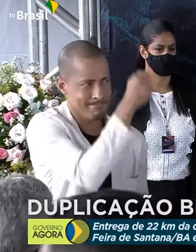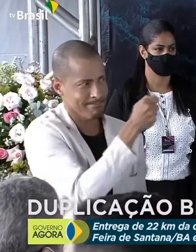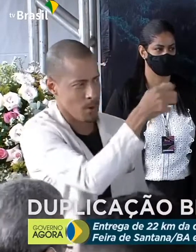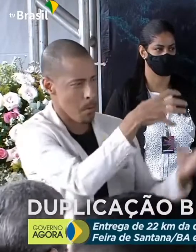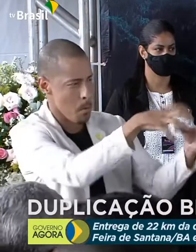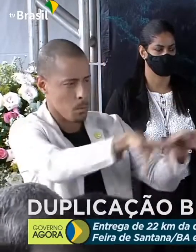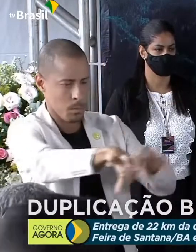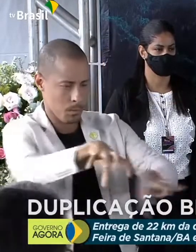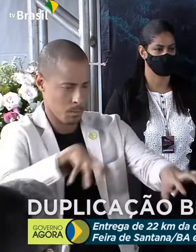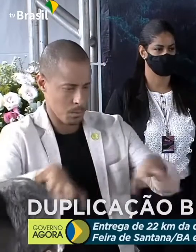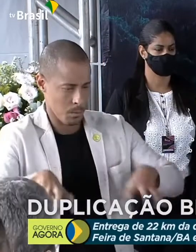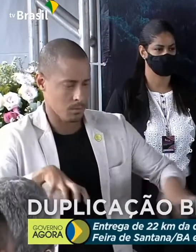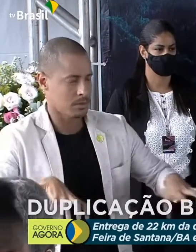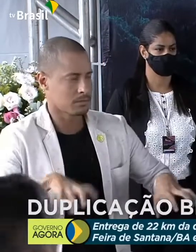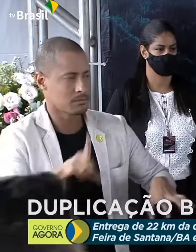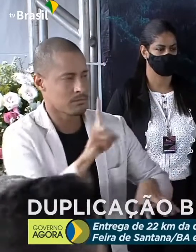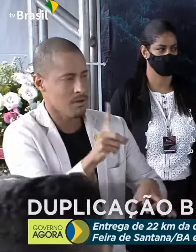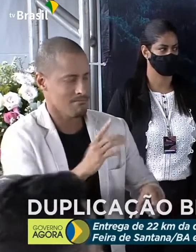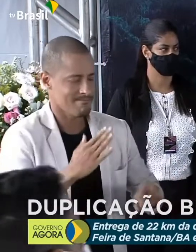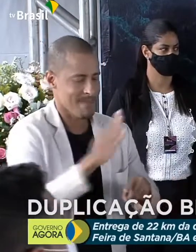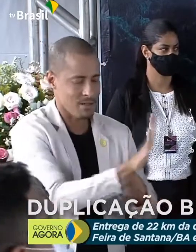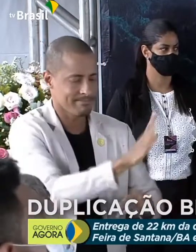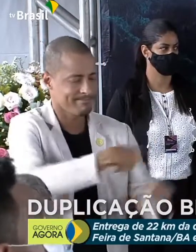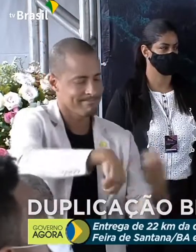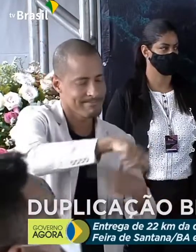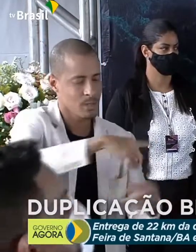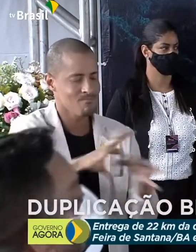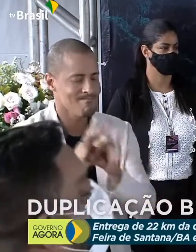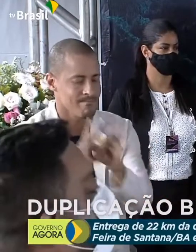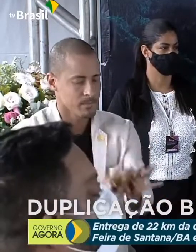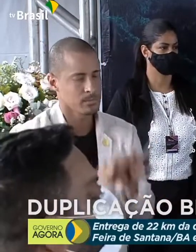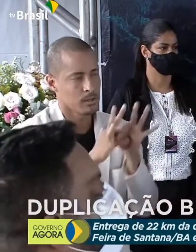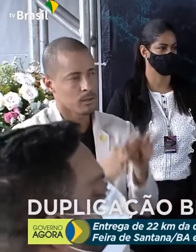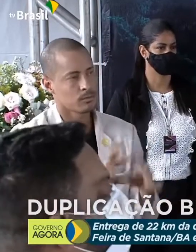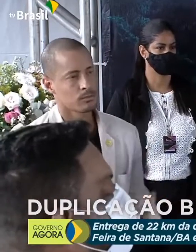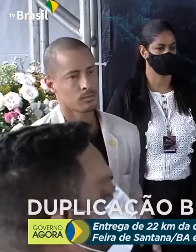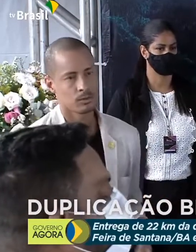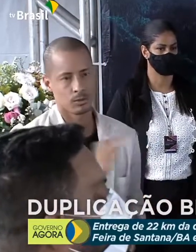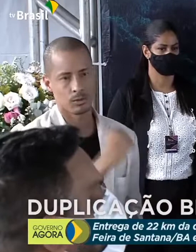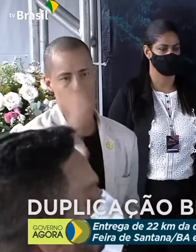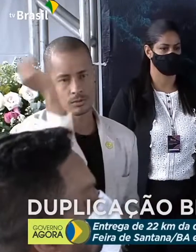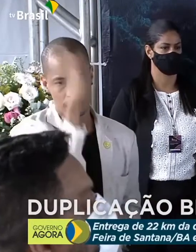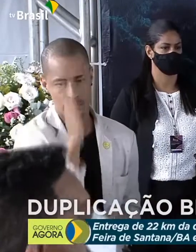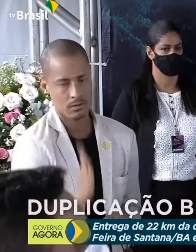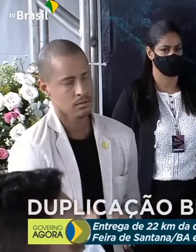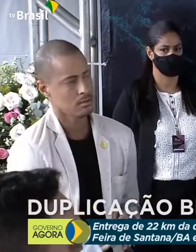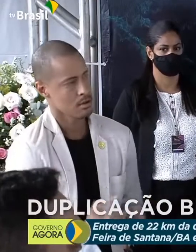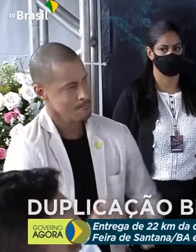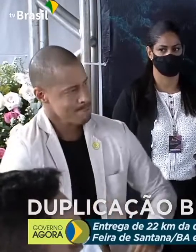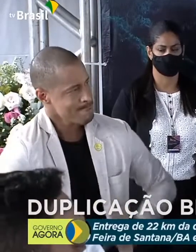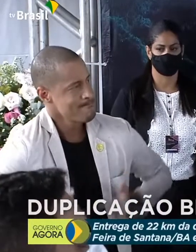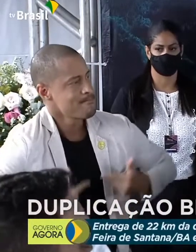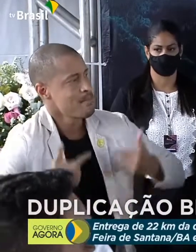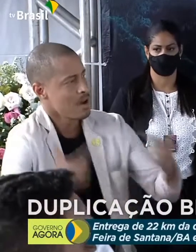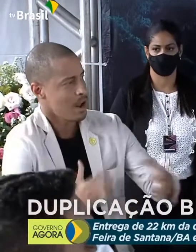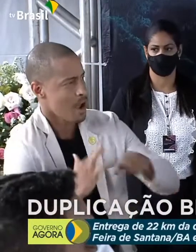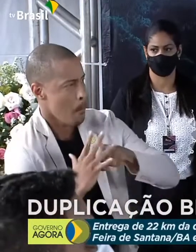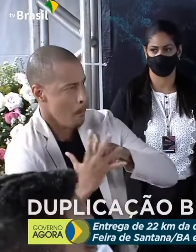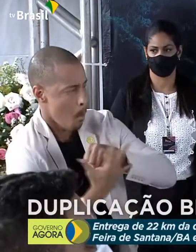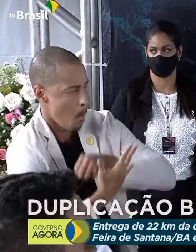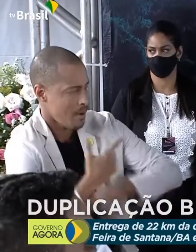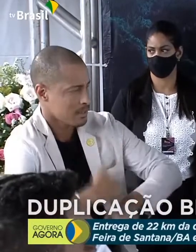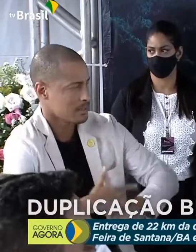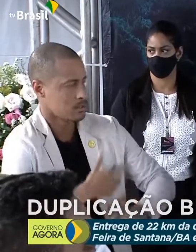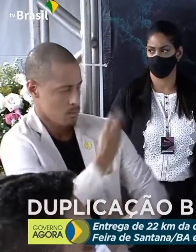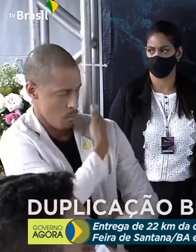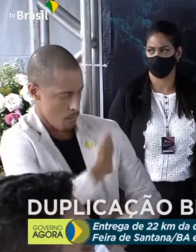cooperação e união, de todos nós, do povo brasileiro, para superar esse momento de pandemia. E o governo